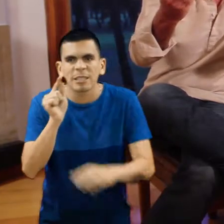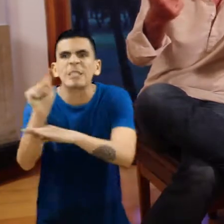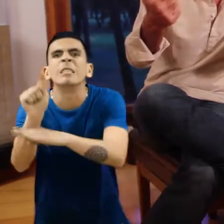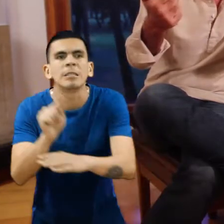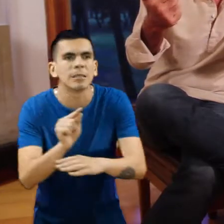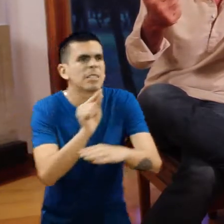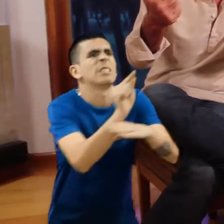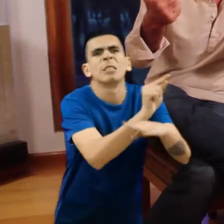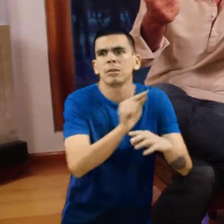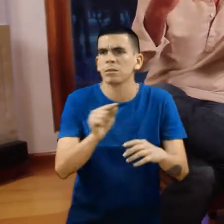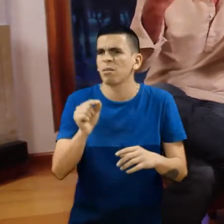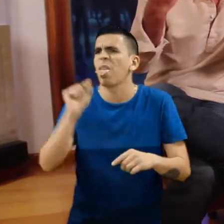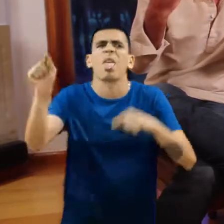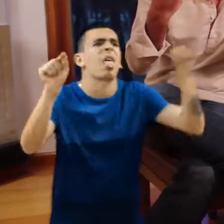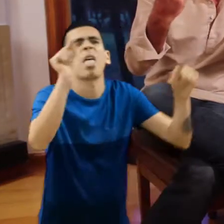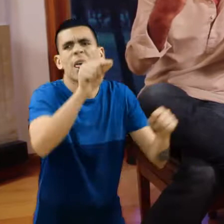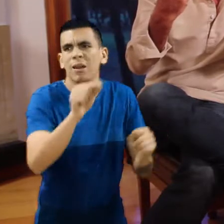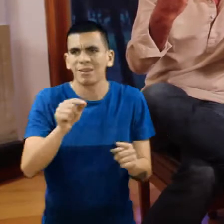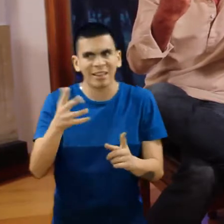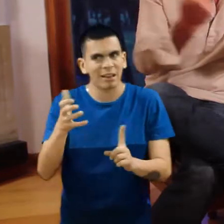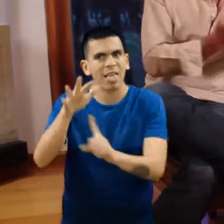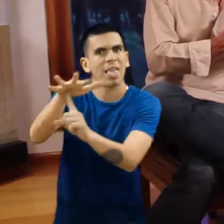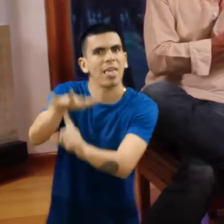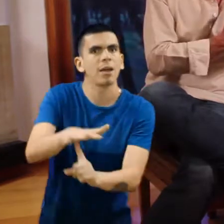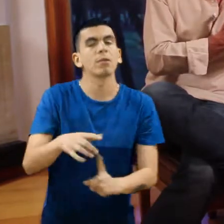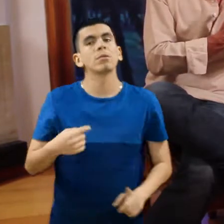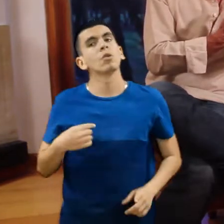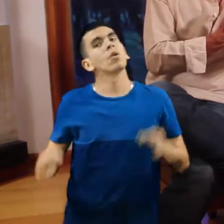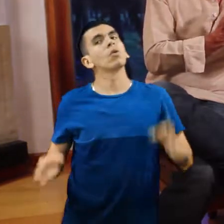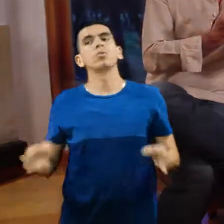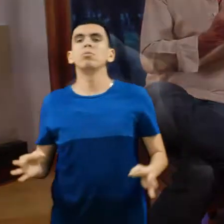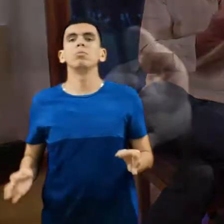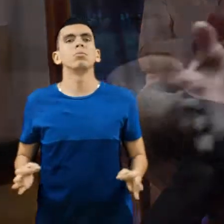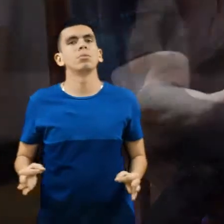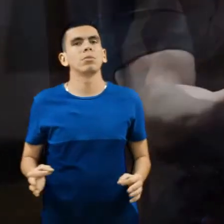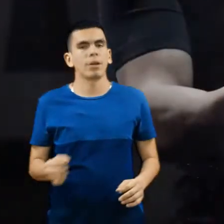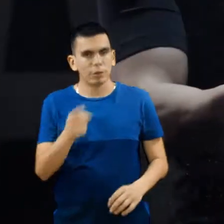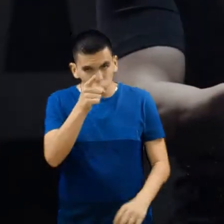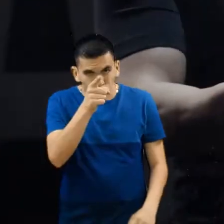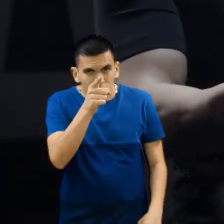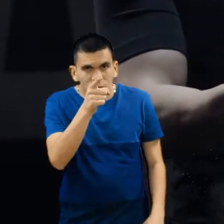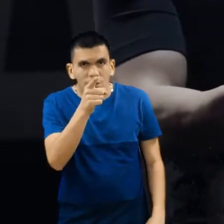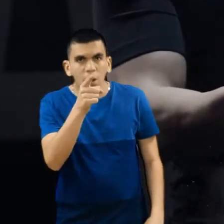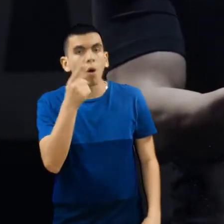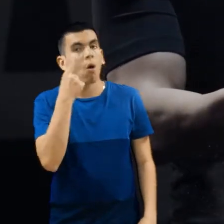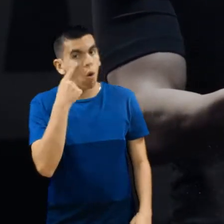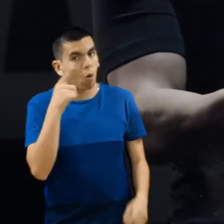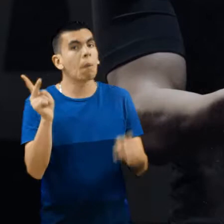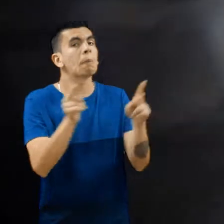destruyes, haces papel de víctima o de verdugo? ¿Cuánta gente inocente puede caer